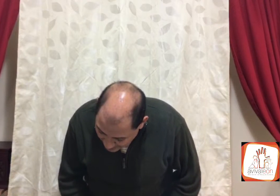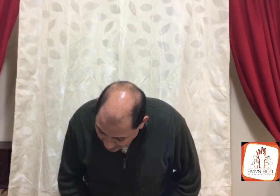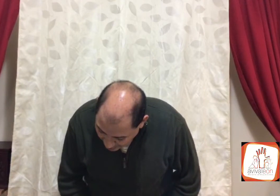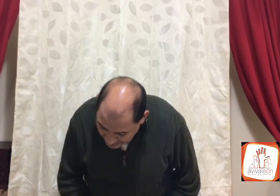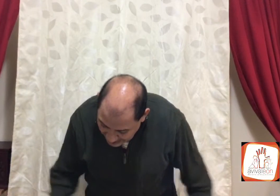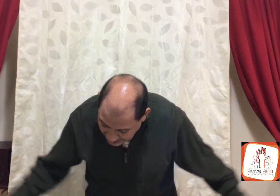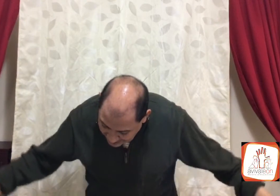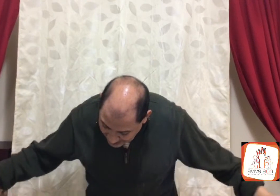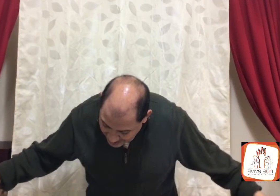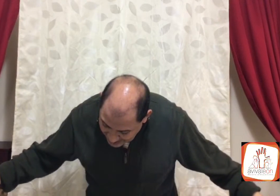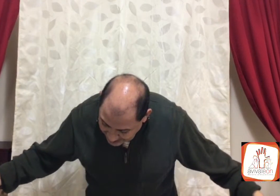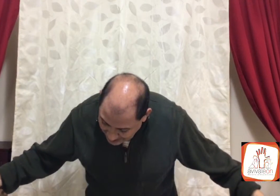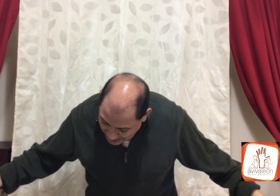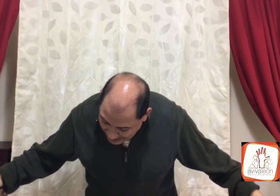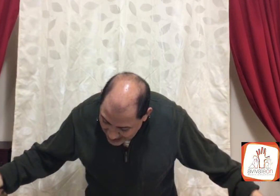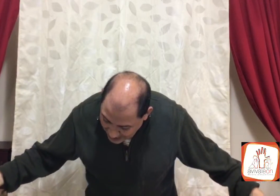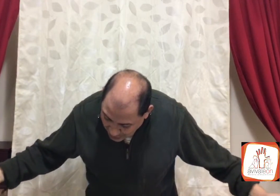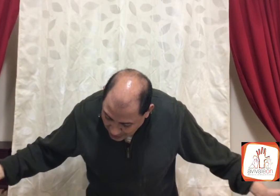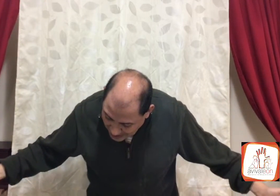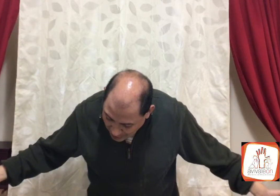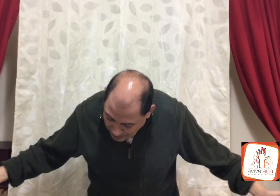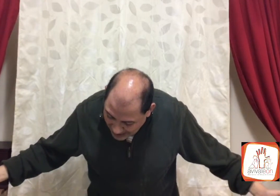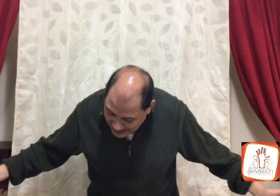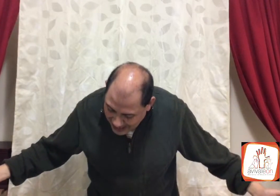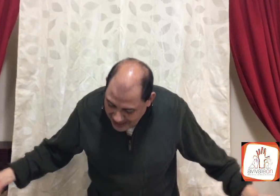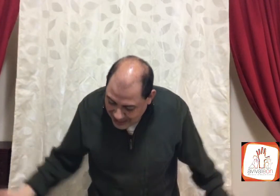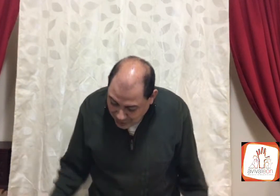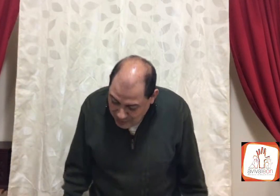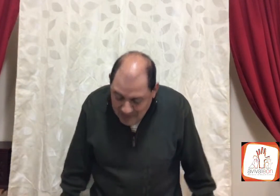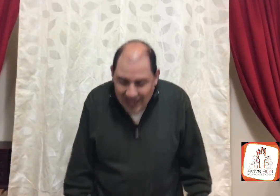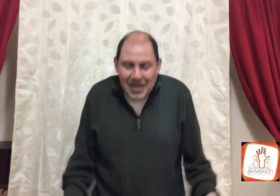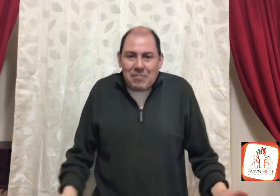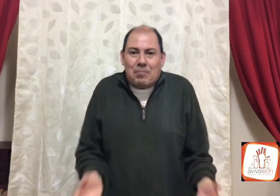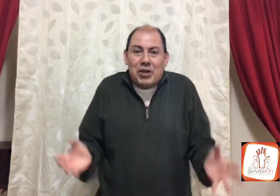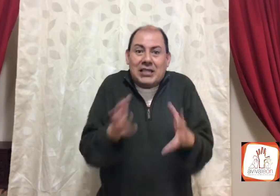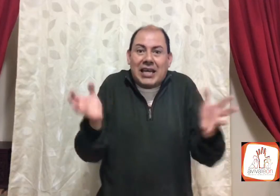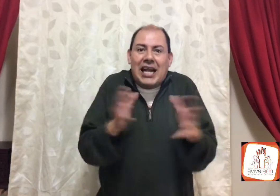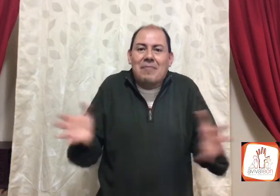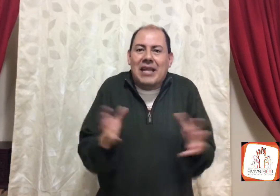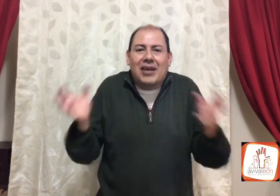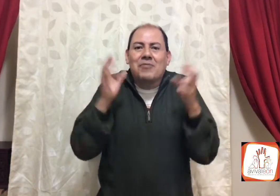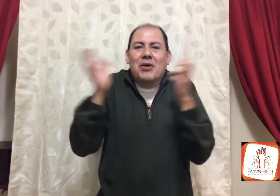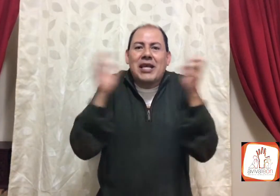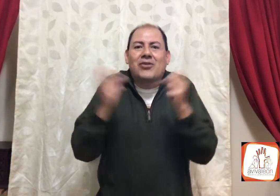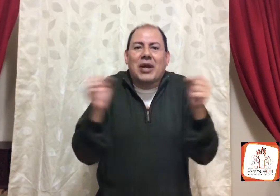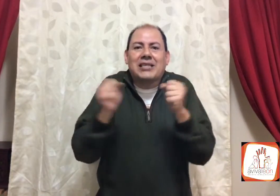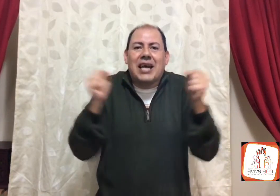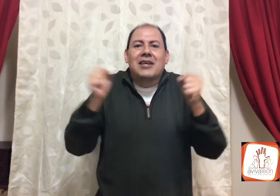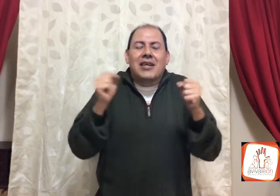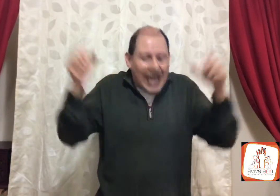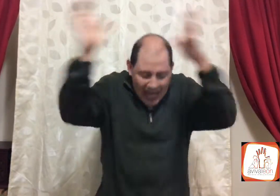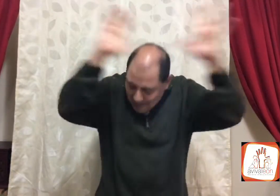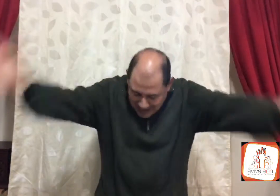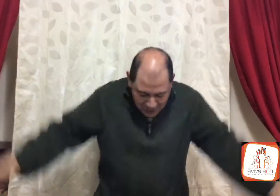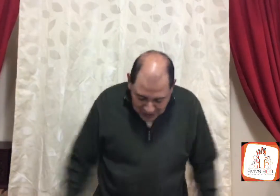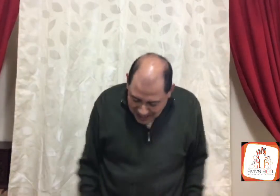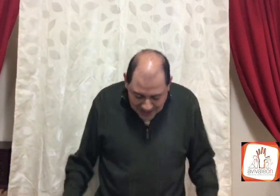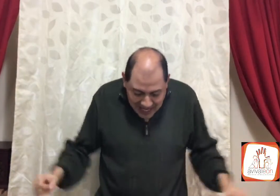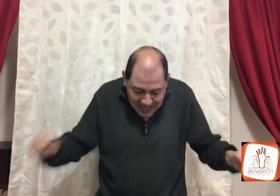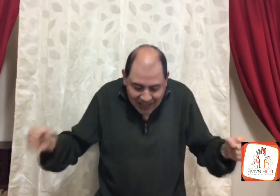¿no? Este, dice Micaía, yo no tengo padre, y esto a me pone así calambre, di conmigo ahí en tu casa, calambre, o no sé, hazme así,